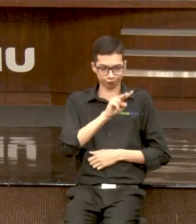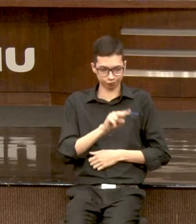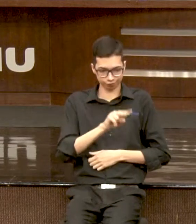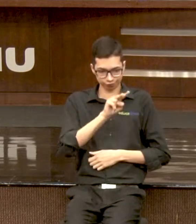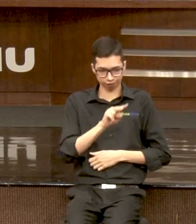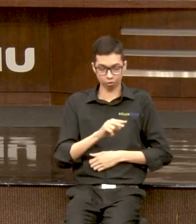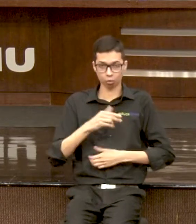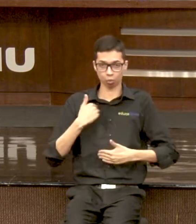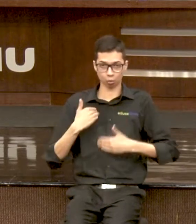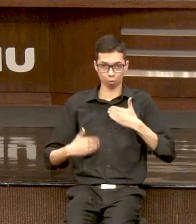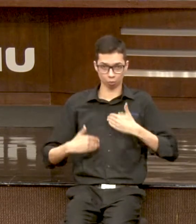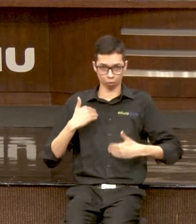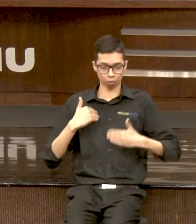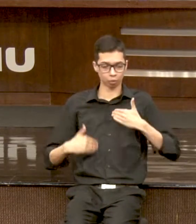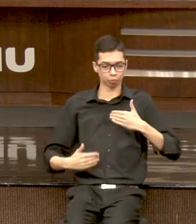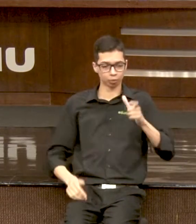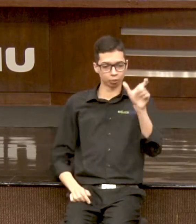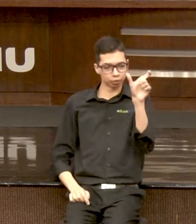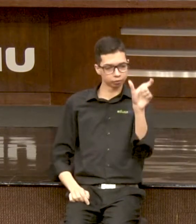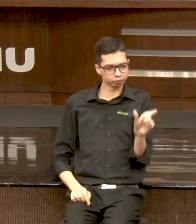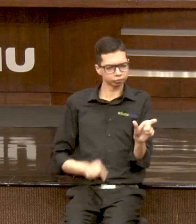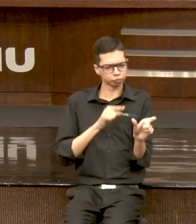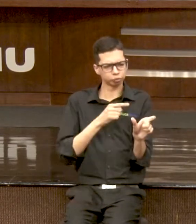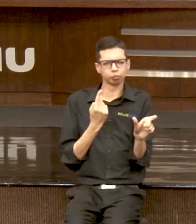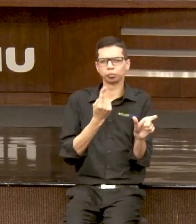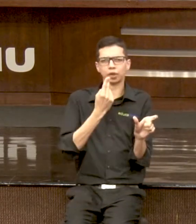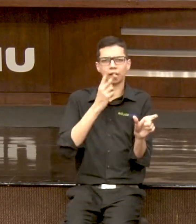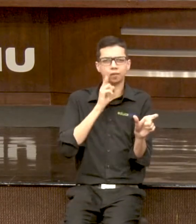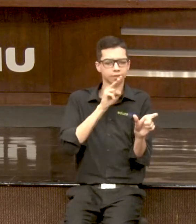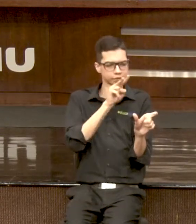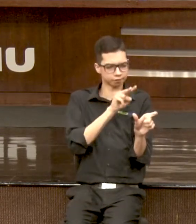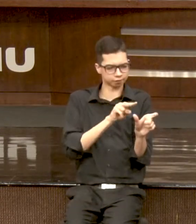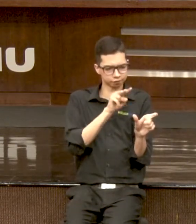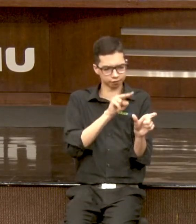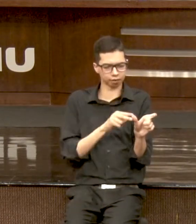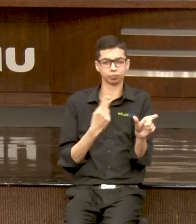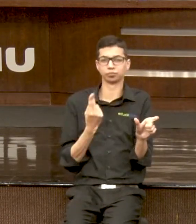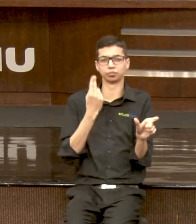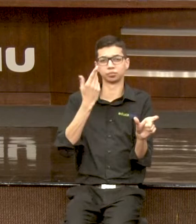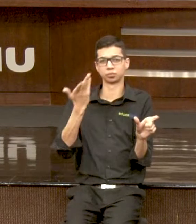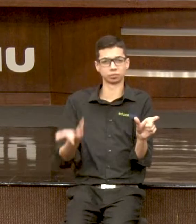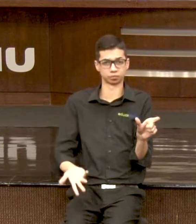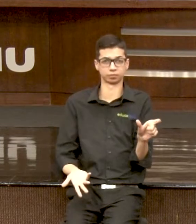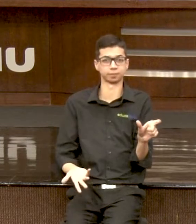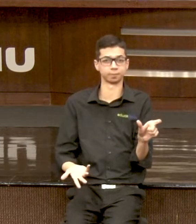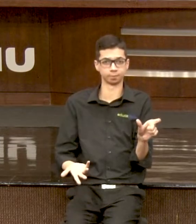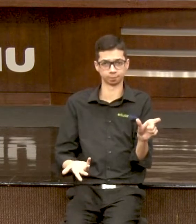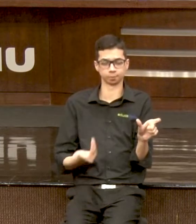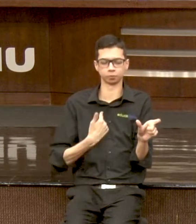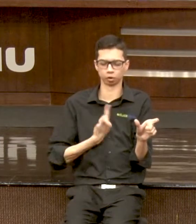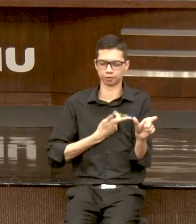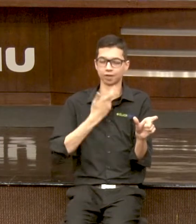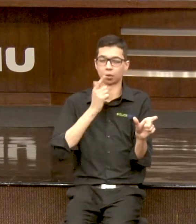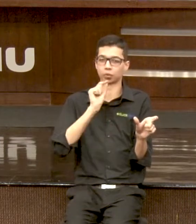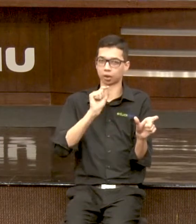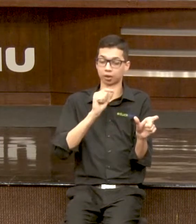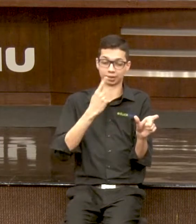que justifique aquele transtorno. Então, a gente diz que o transtorno é